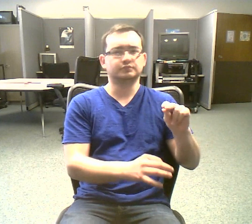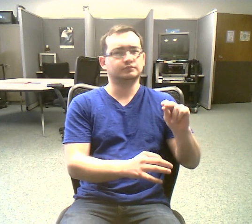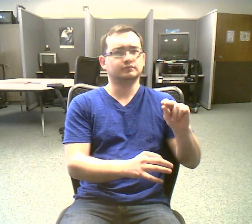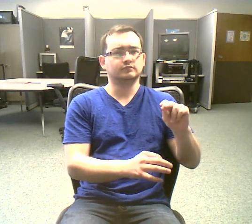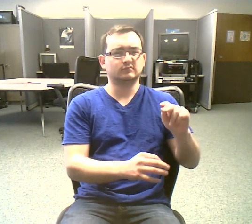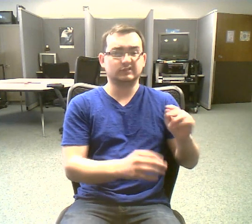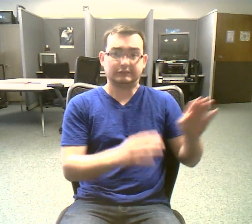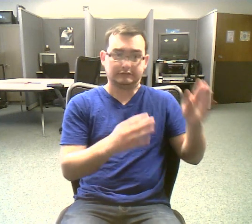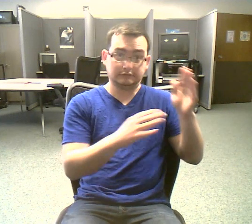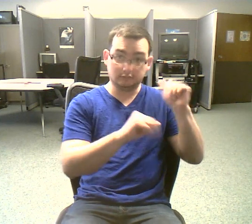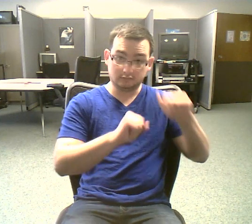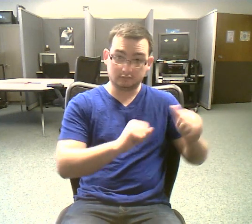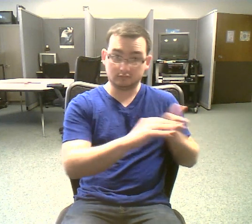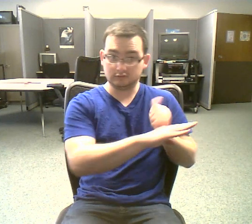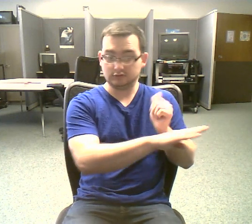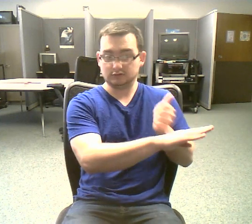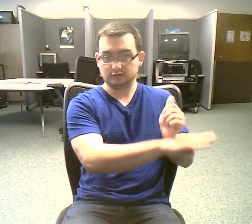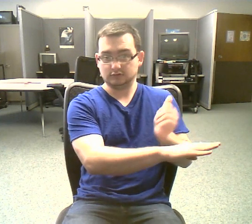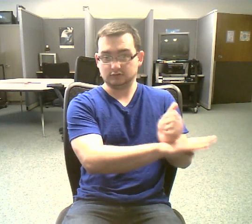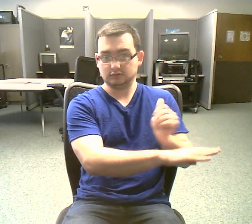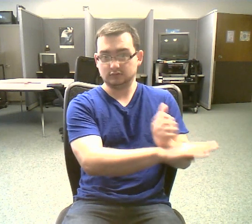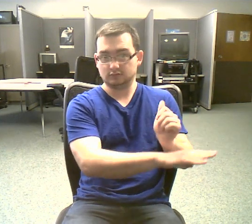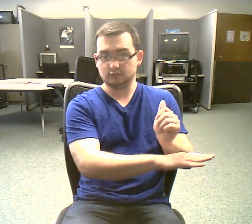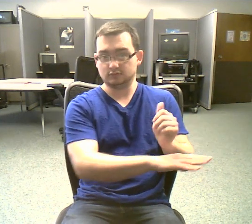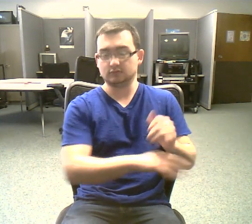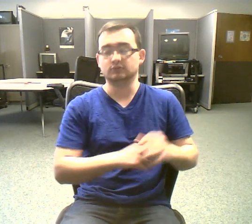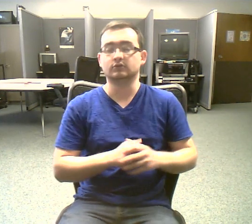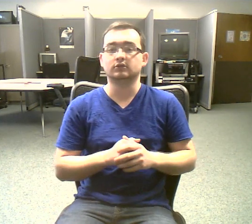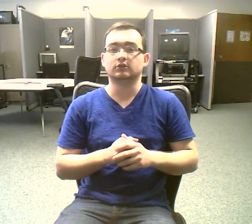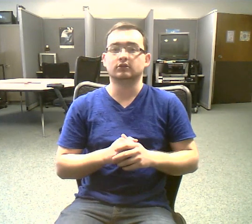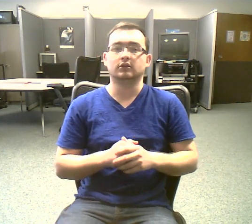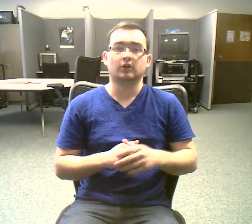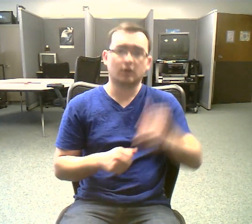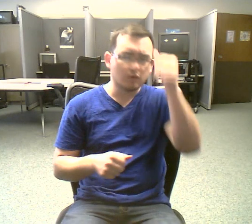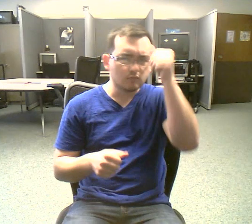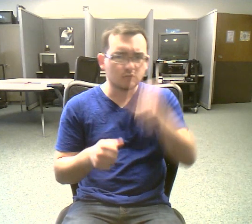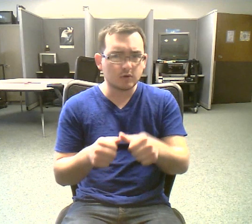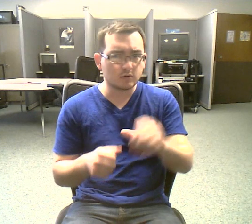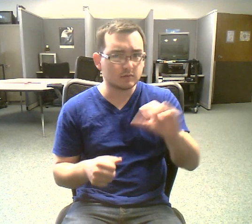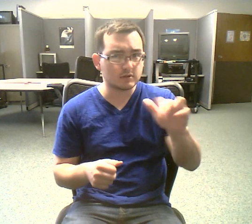If you don't remember, the cytoplasm is the fluid that fills the cells.